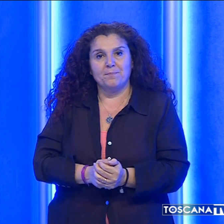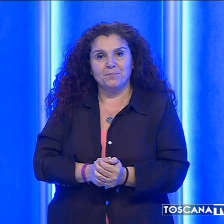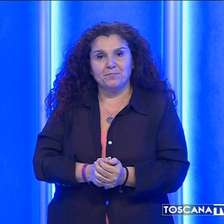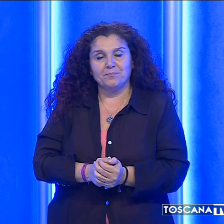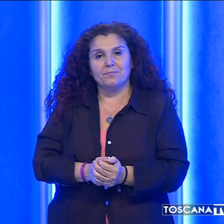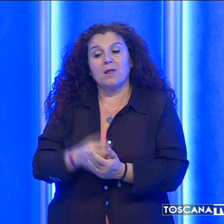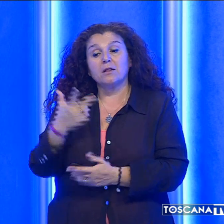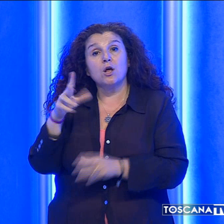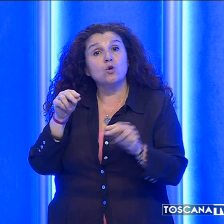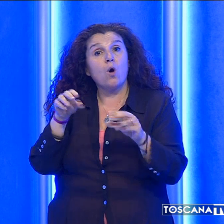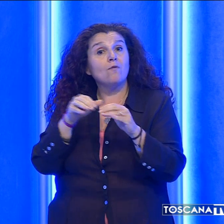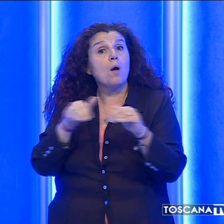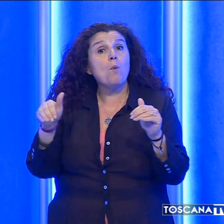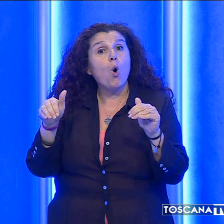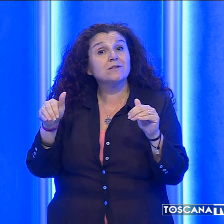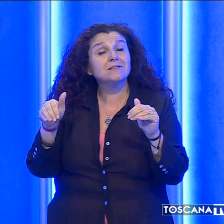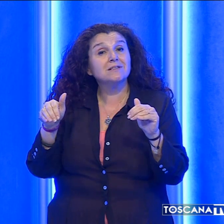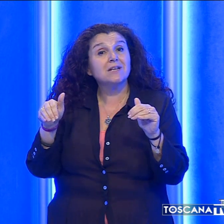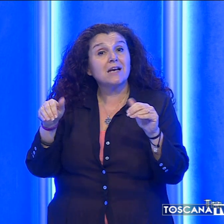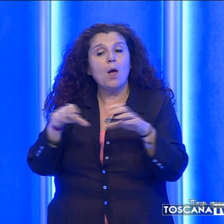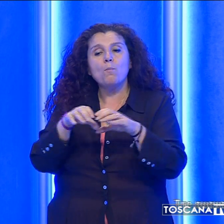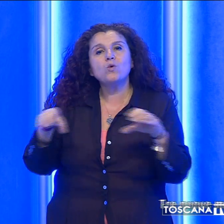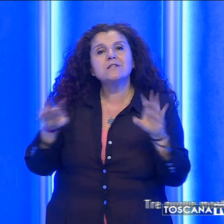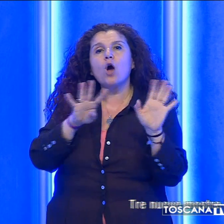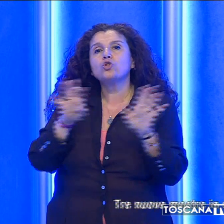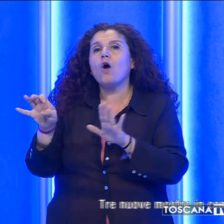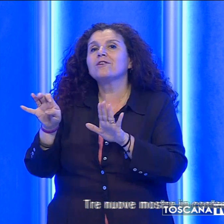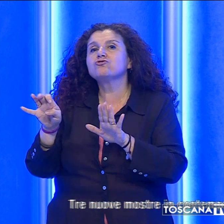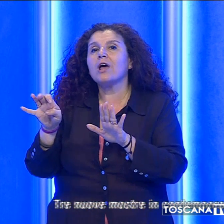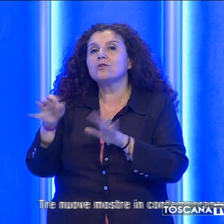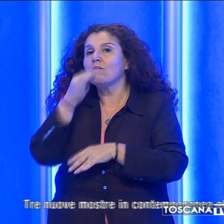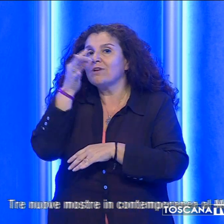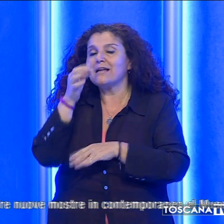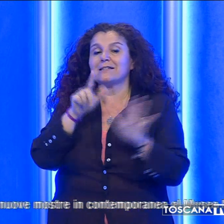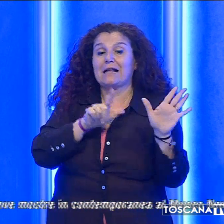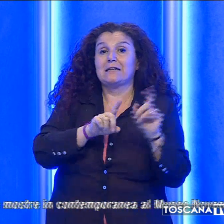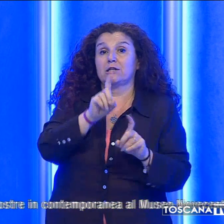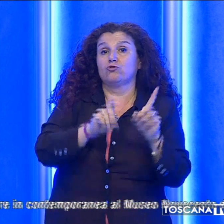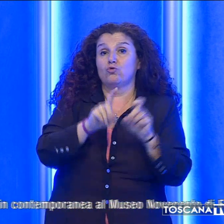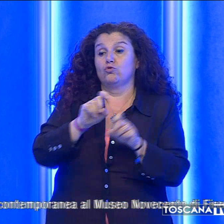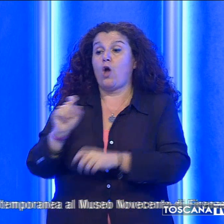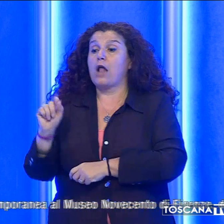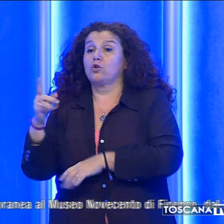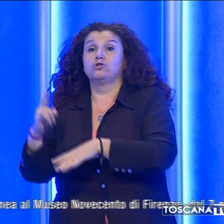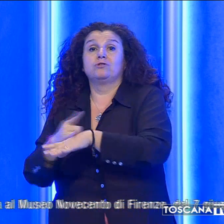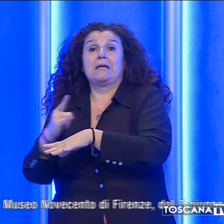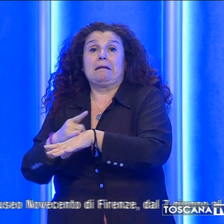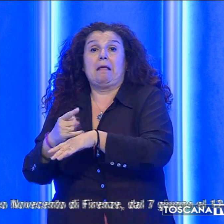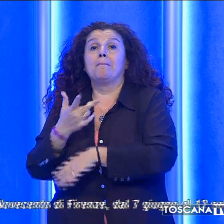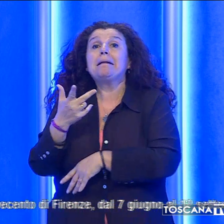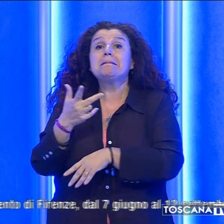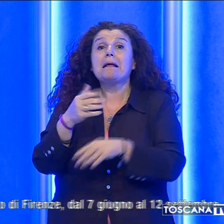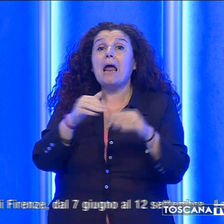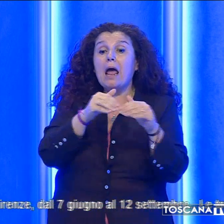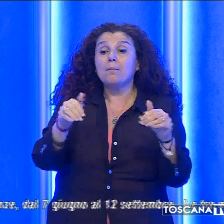Tre nuove mosse in contemporanea al Museo del Novecento di Firenze dal 7 giugno al 12 settembre. Le tre mosse